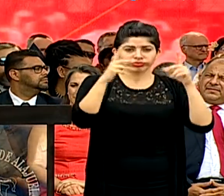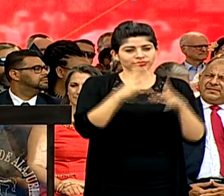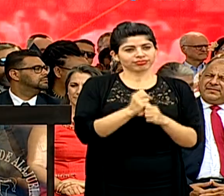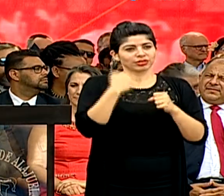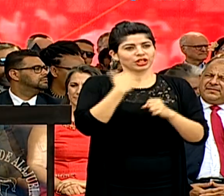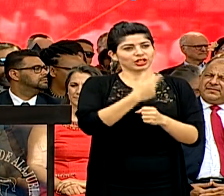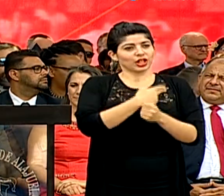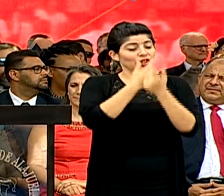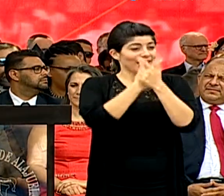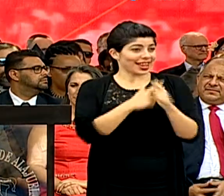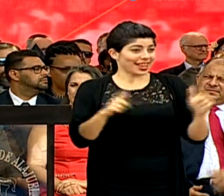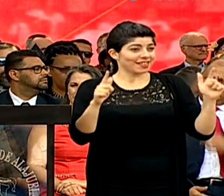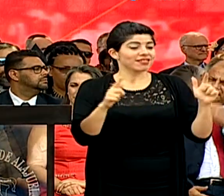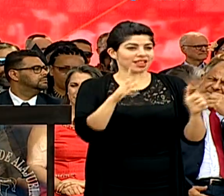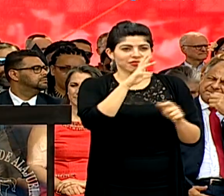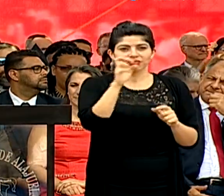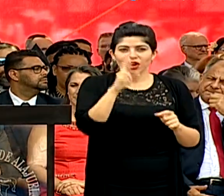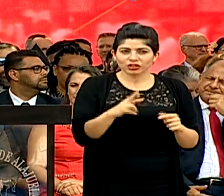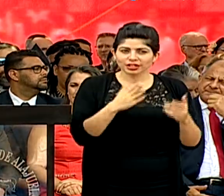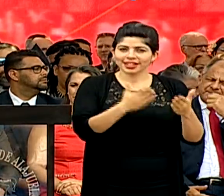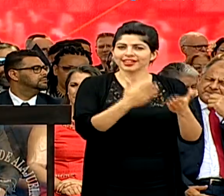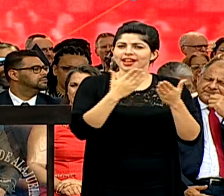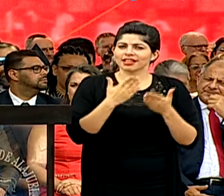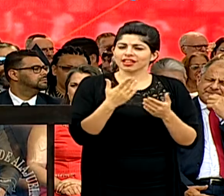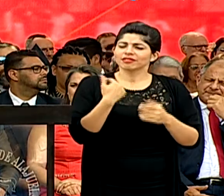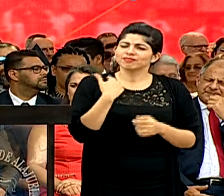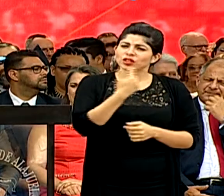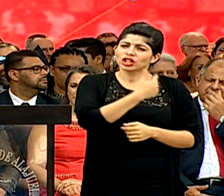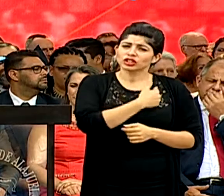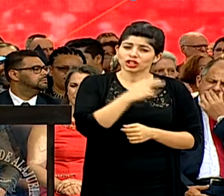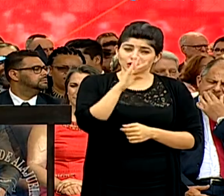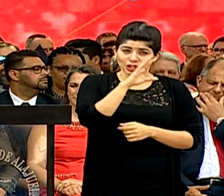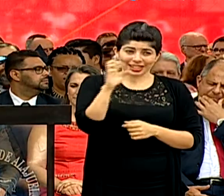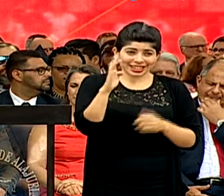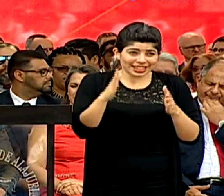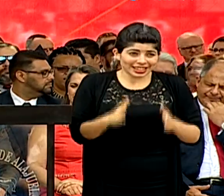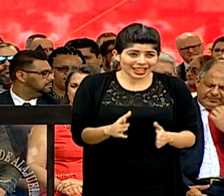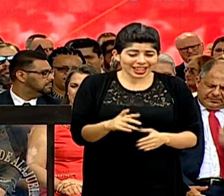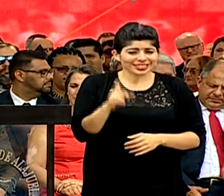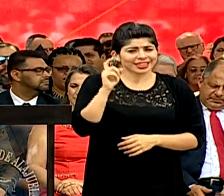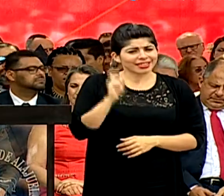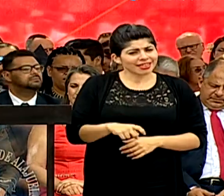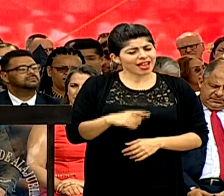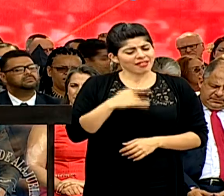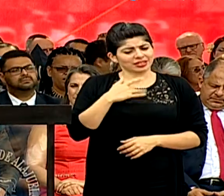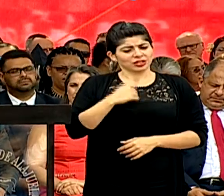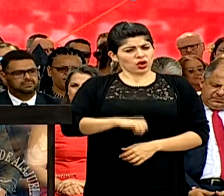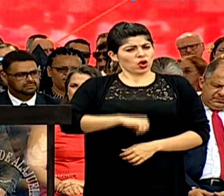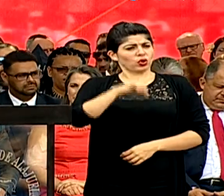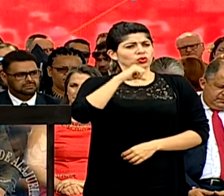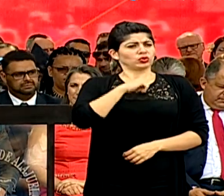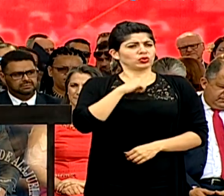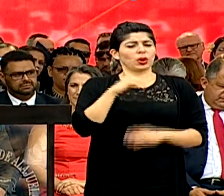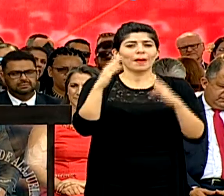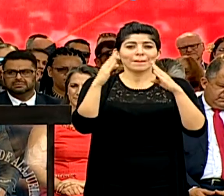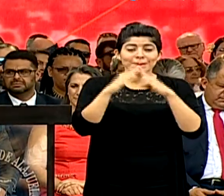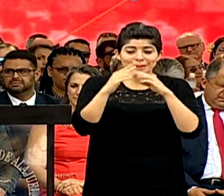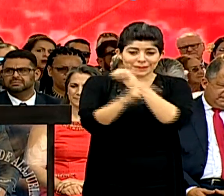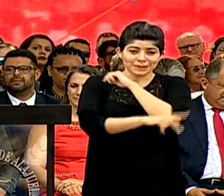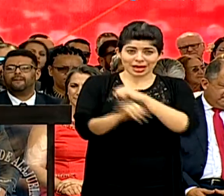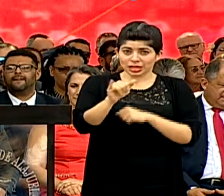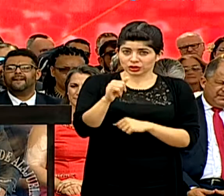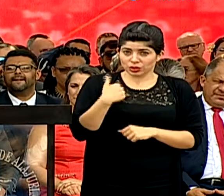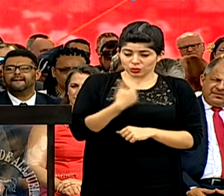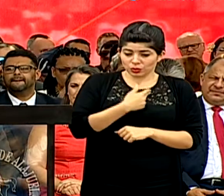libertades que nos ofrece Costa Rica. Nosotros, los ticos, tenemos que estar orgullosos de vivir en un país como el